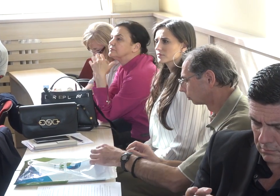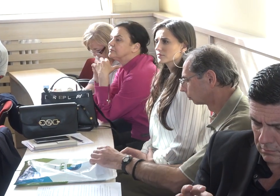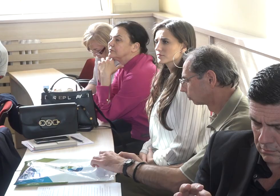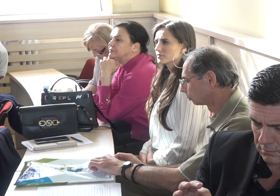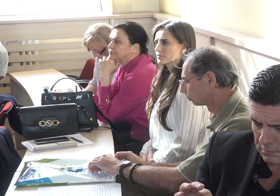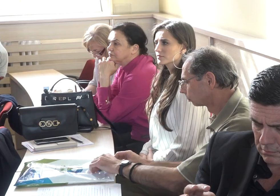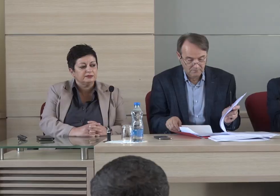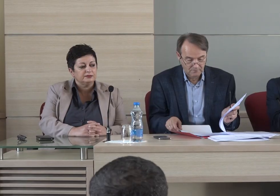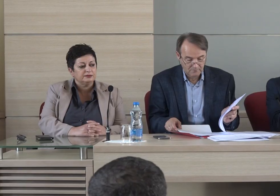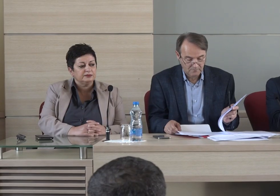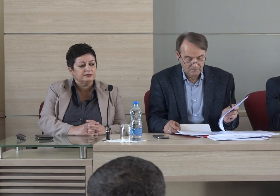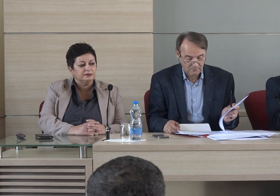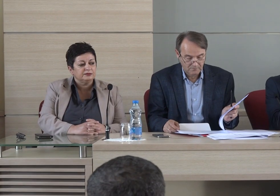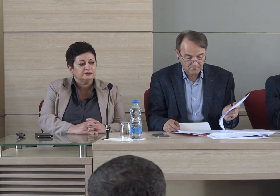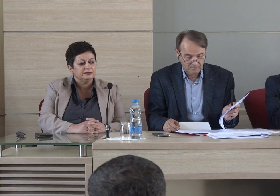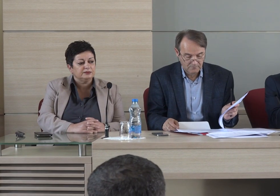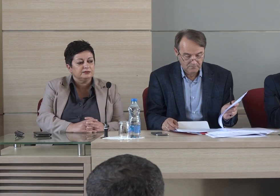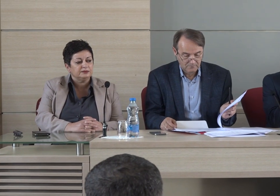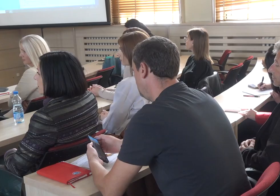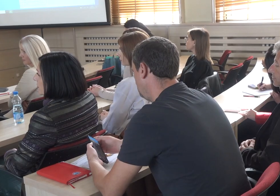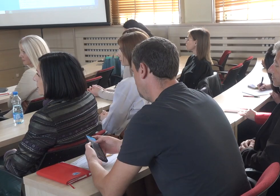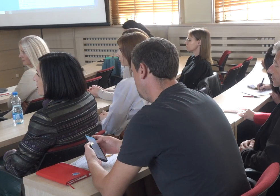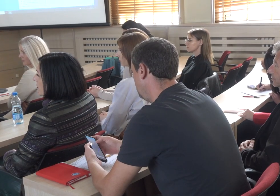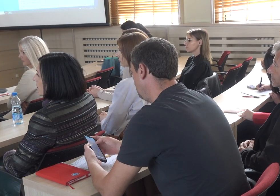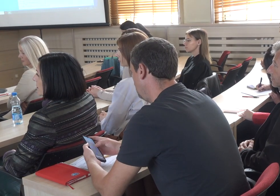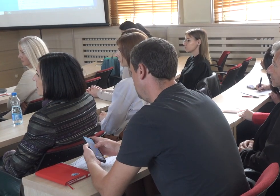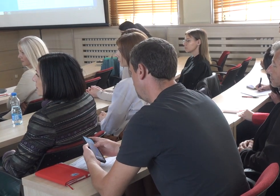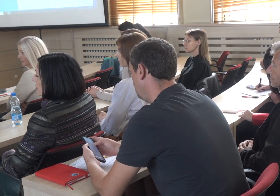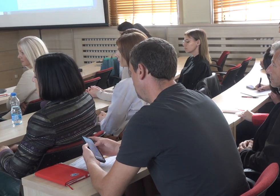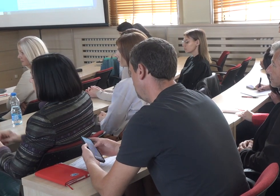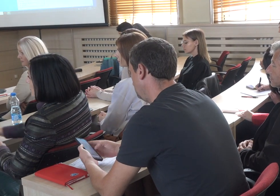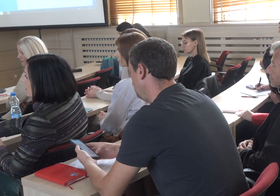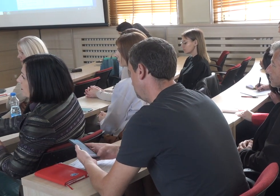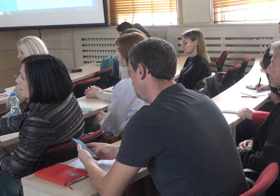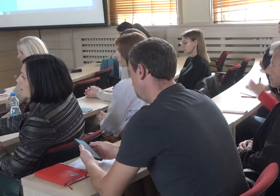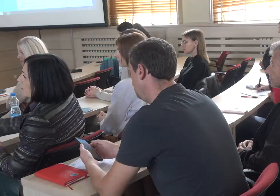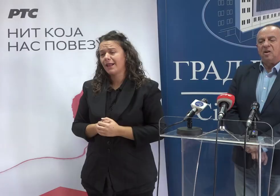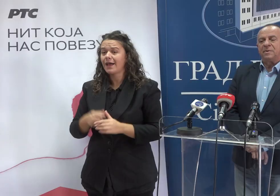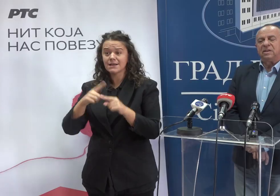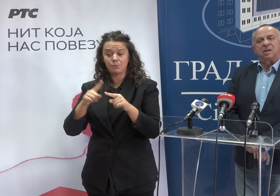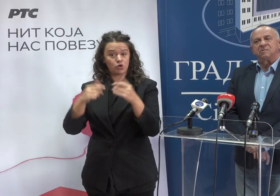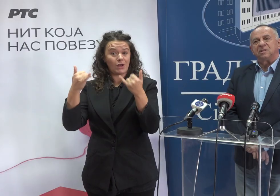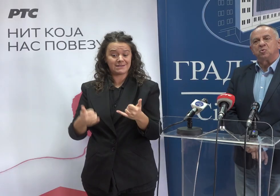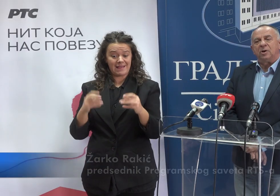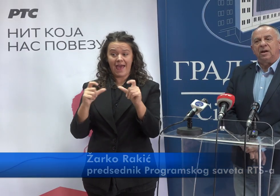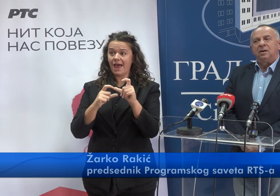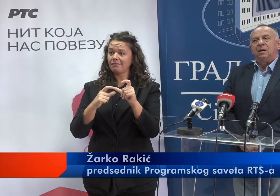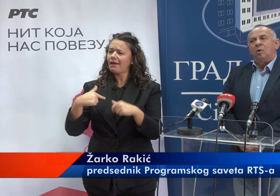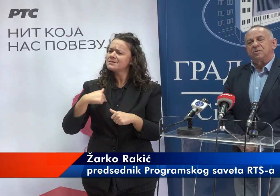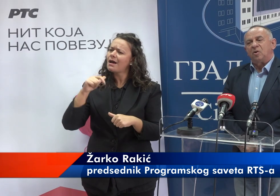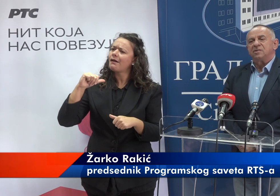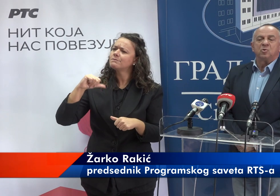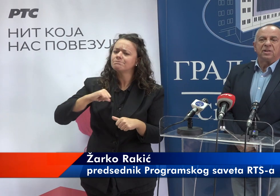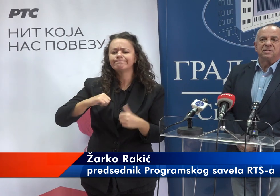Radiotelevizije Srbije dobije povratne informacije o radu medijskog servisa. Javni servis je veoma zainteresan da čuje